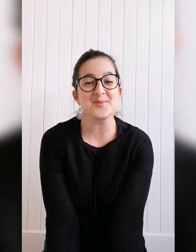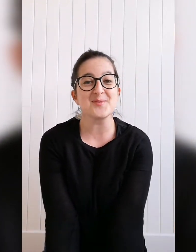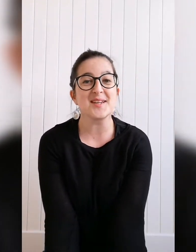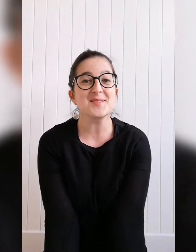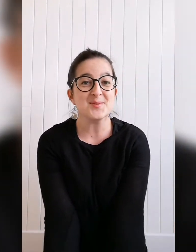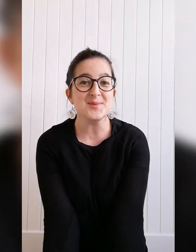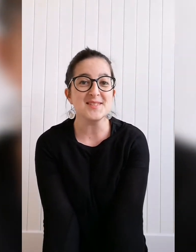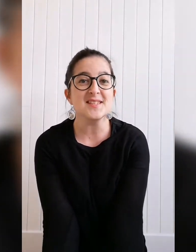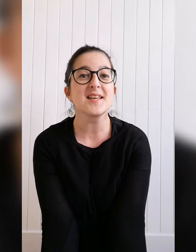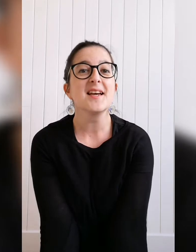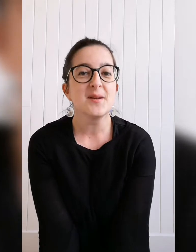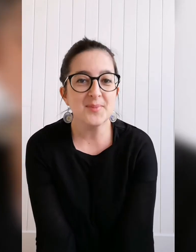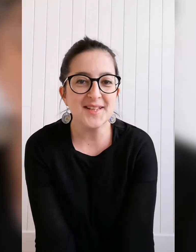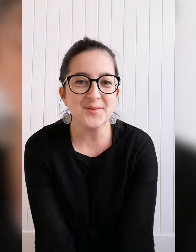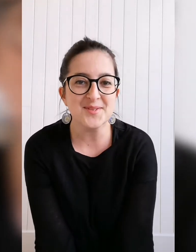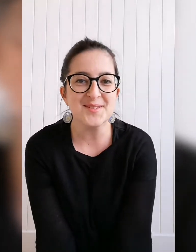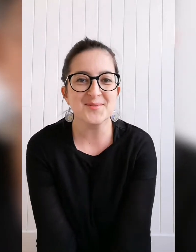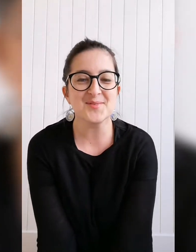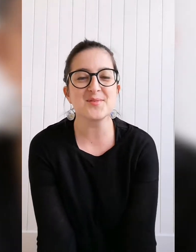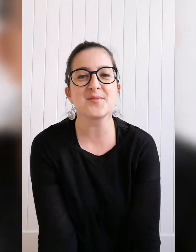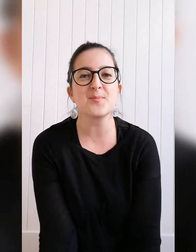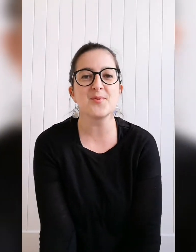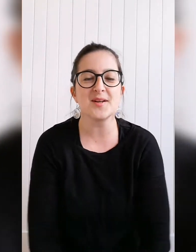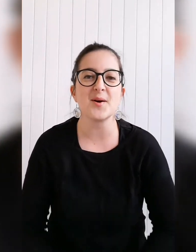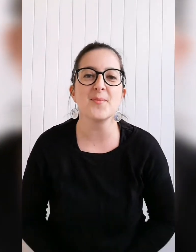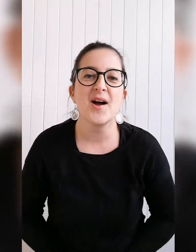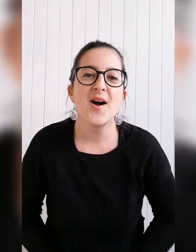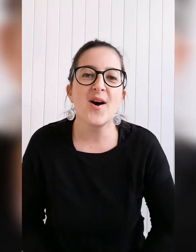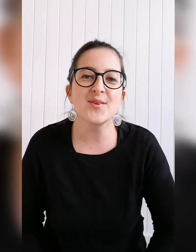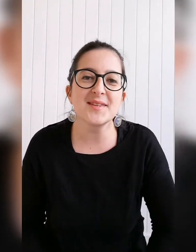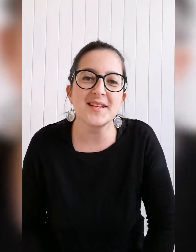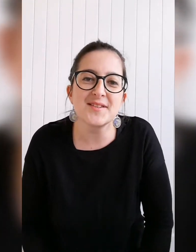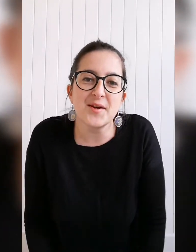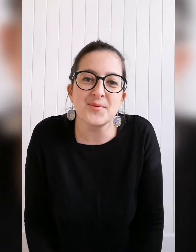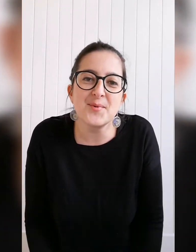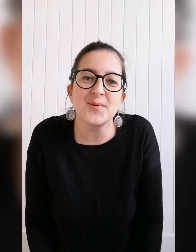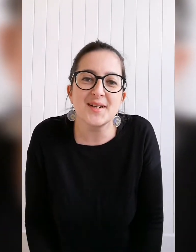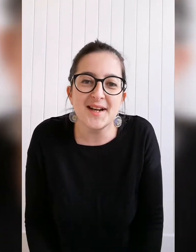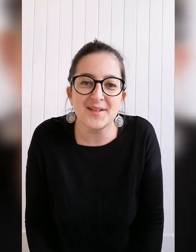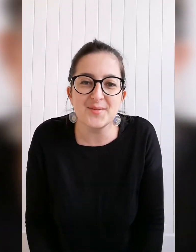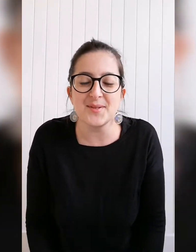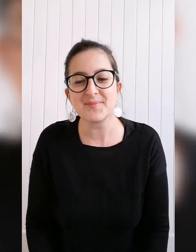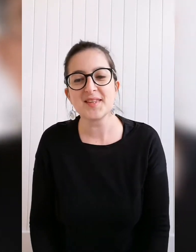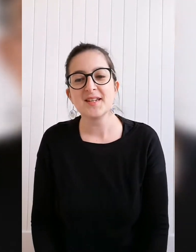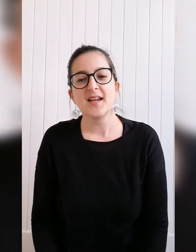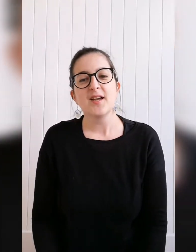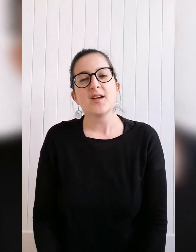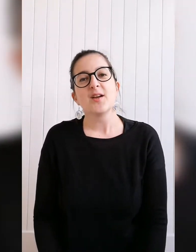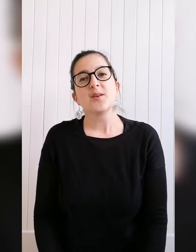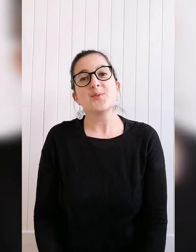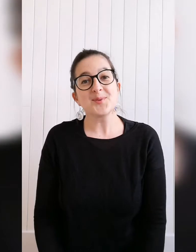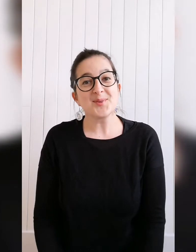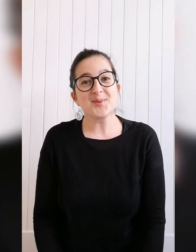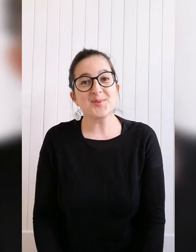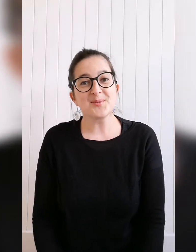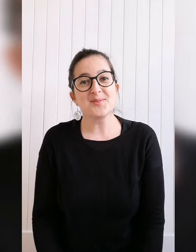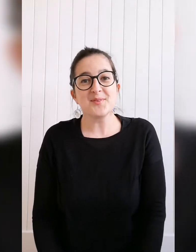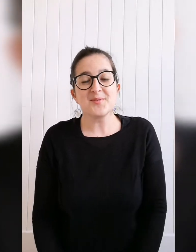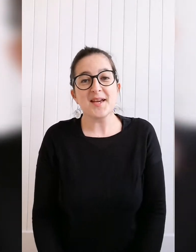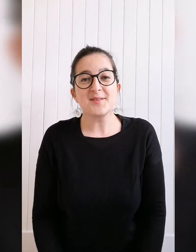.com en téléchargement gratuit. Donc, aujourd'hui, je vais vous faire